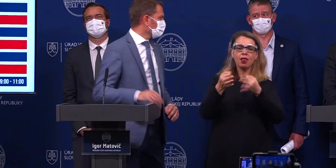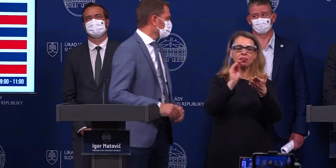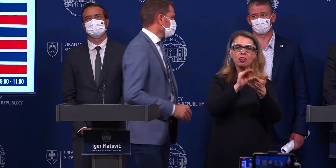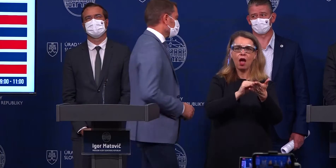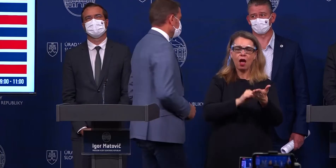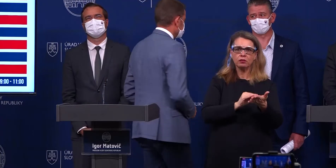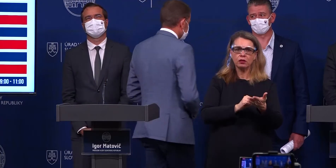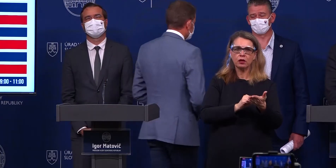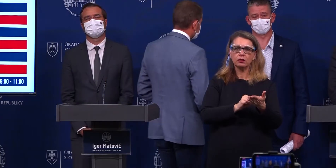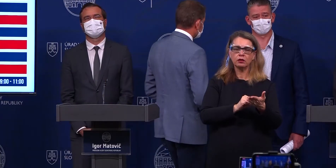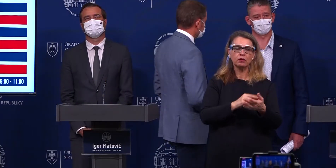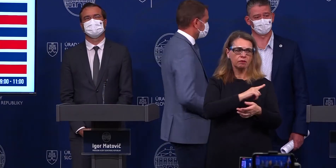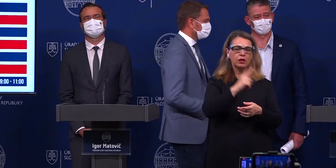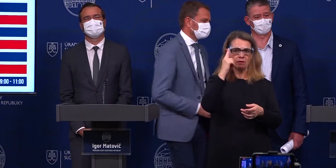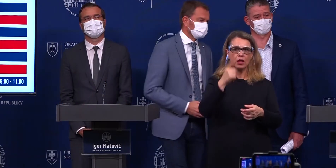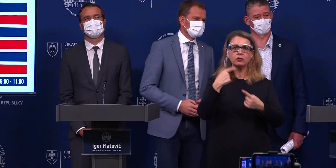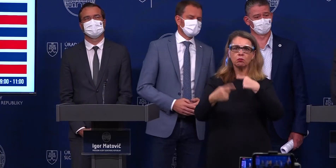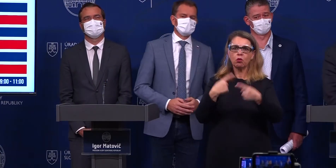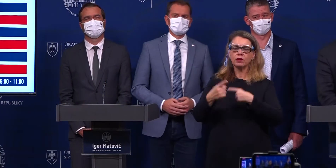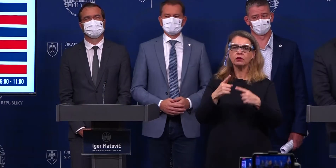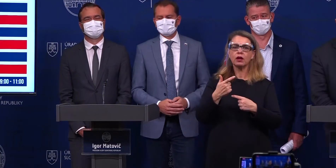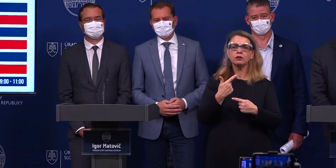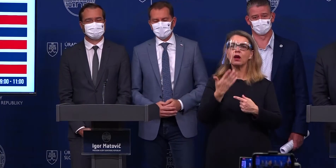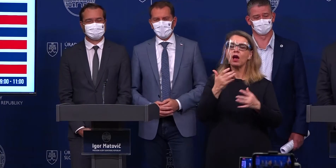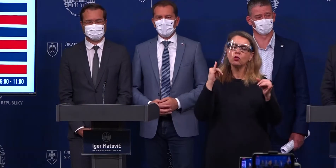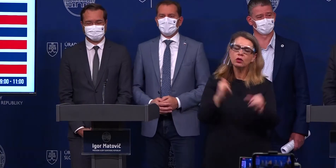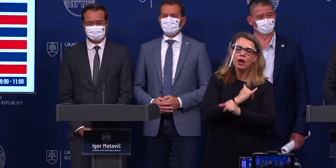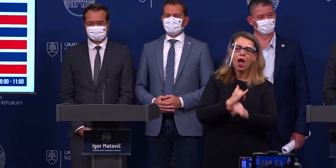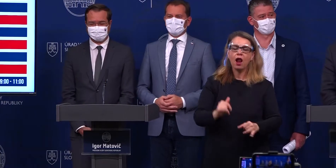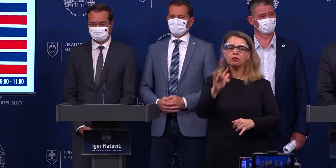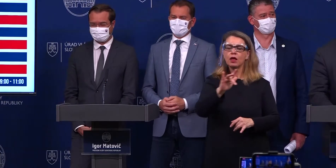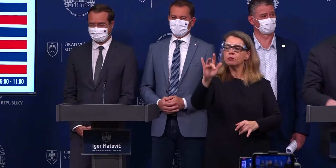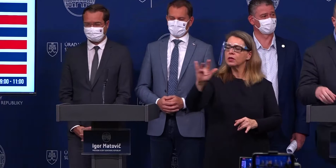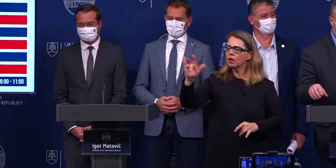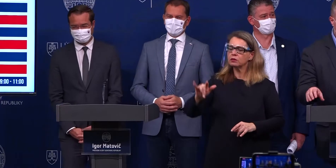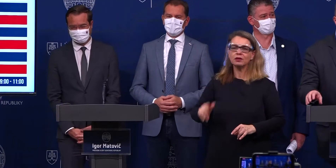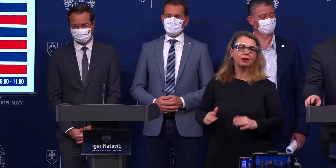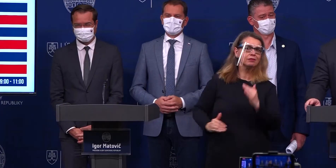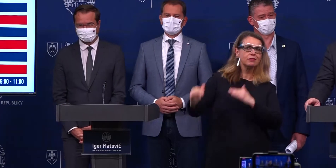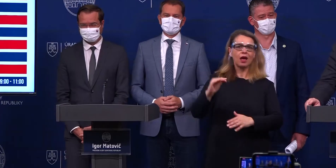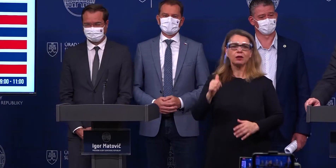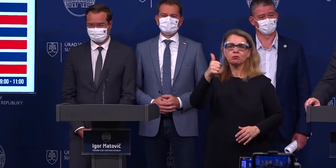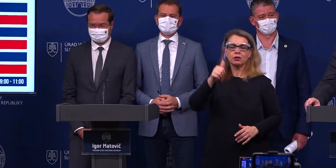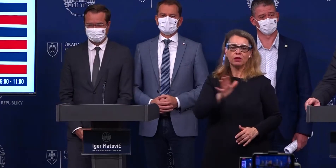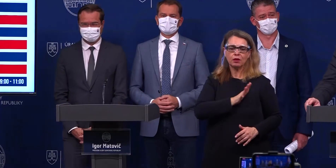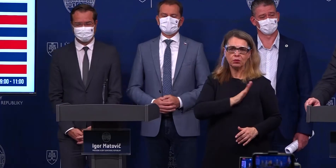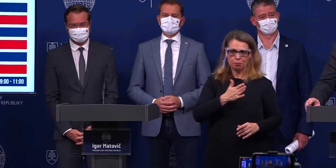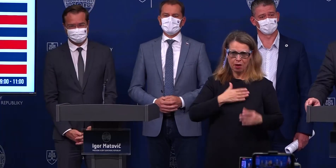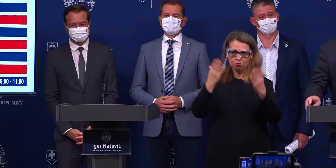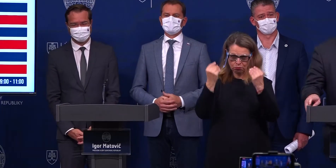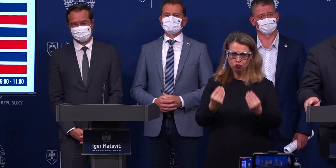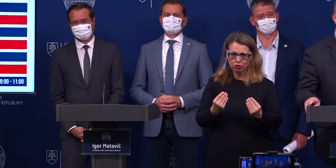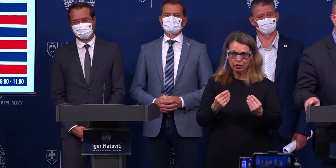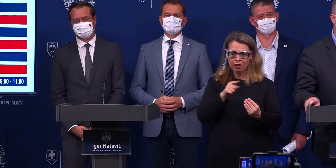že či neviete povedať, aké reálne ohnízka sú najnebezpečnejšie a že či to nemáme spočítané. Kde sa